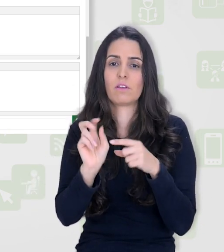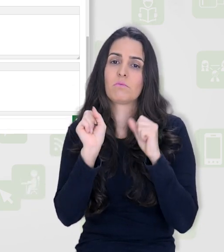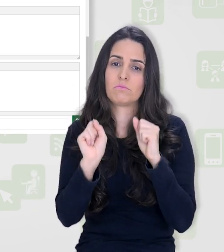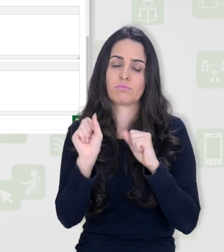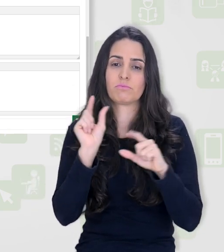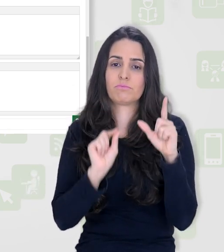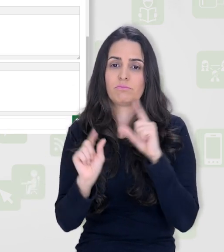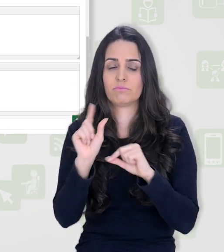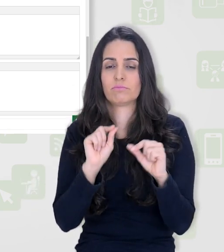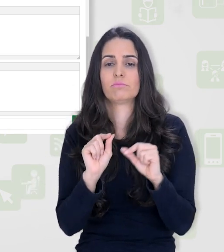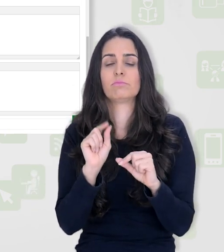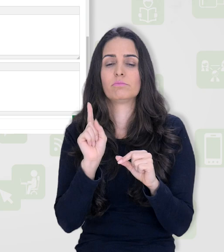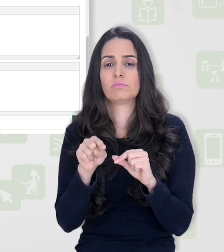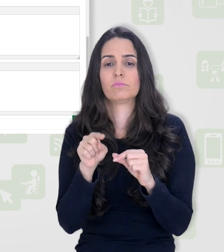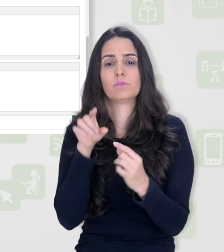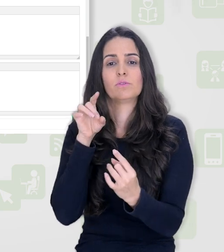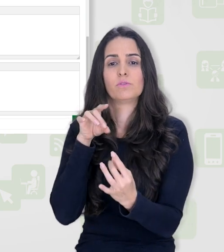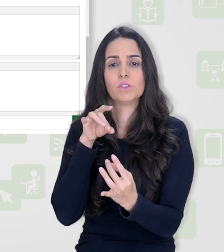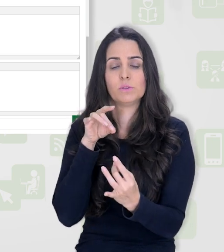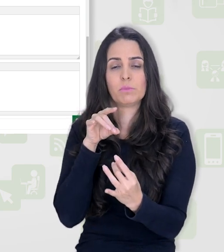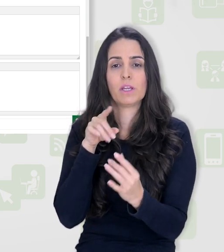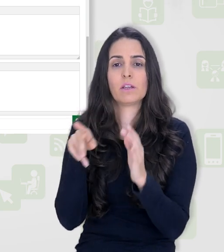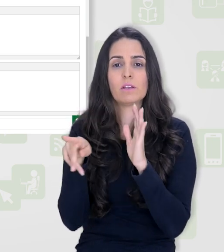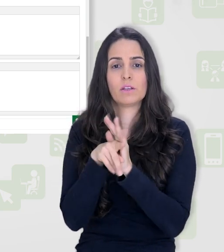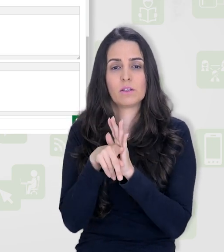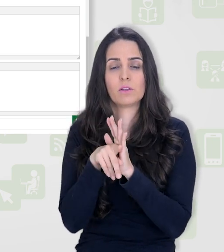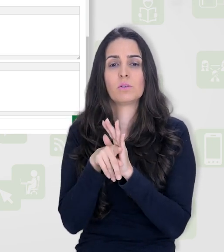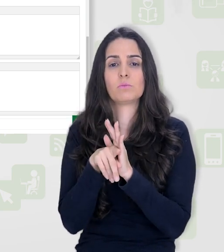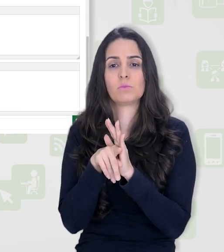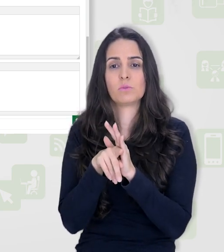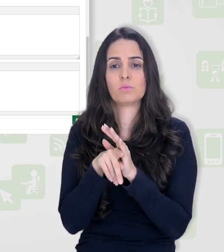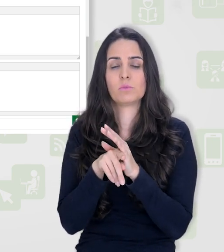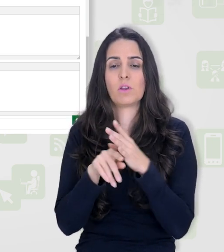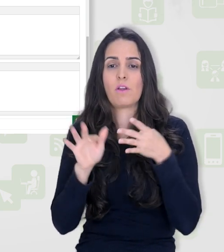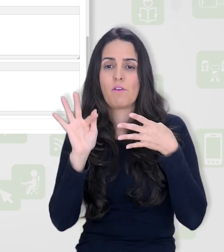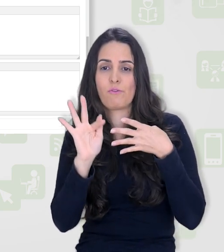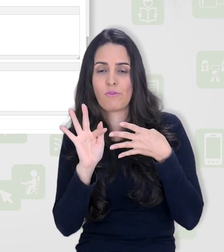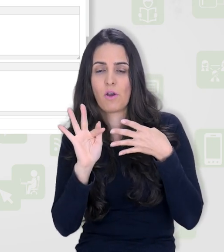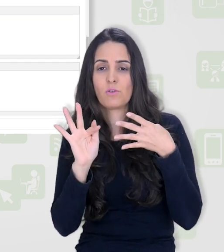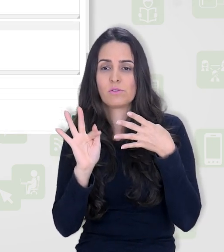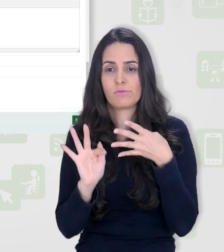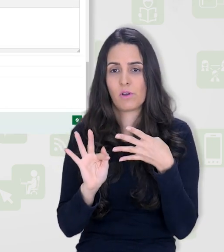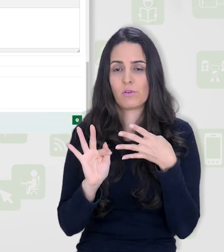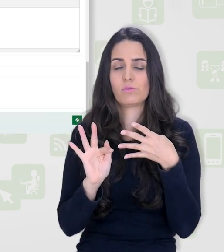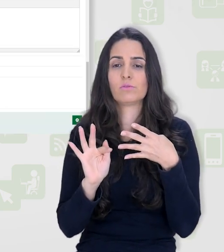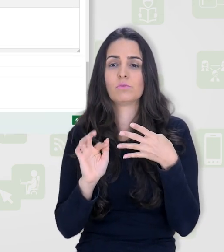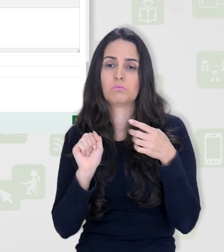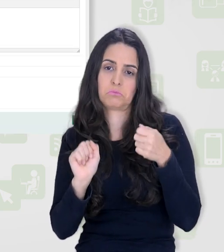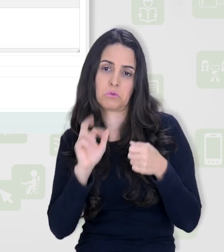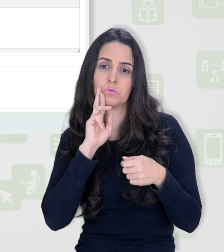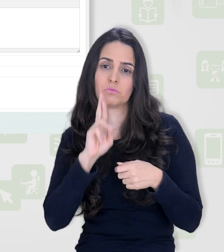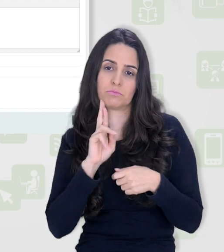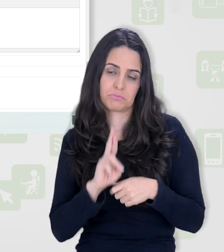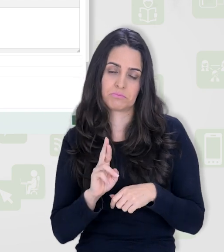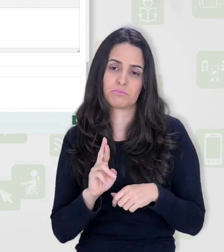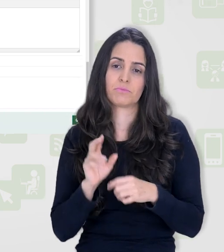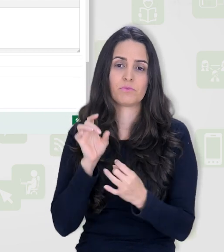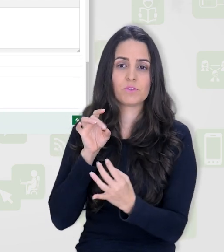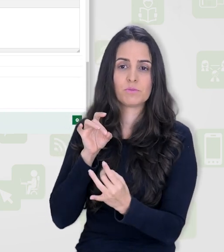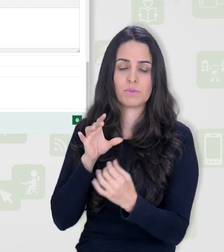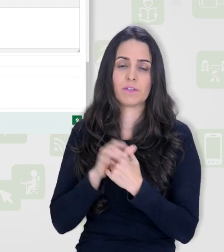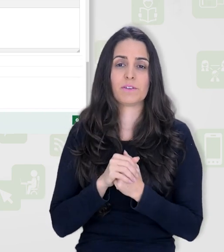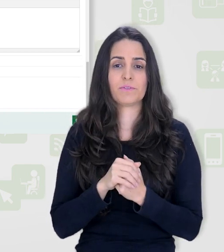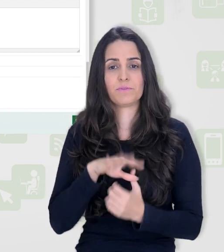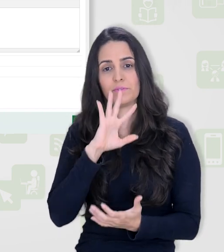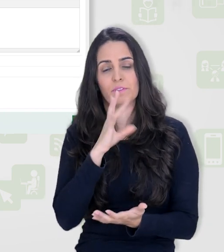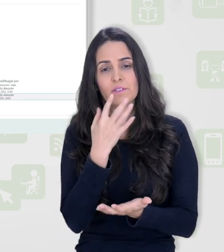e posso escolher um feedback para a opção falso. É opcional. Por fim, então